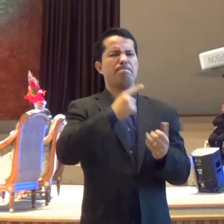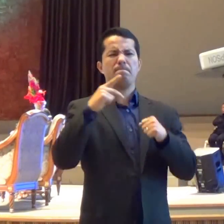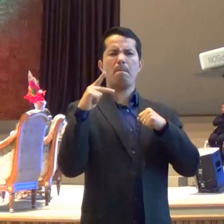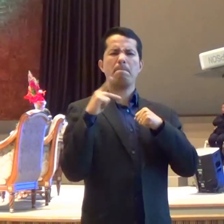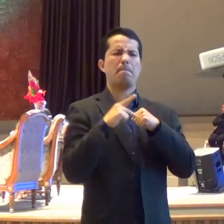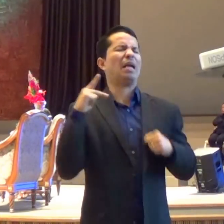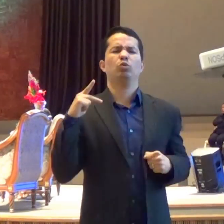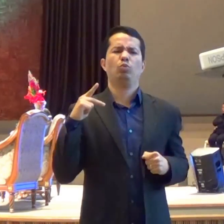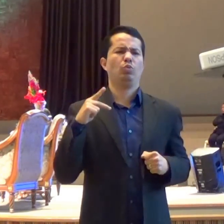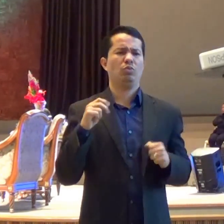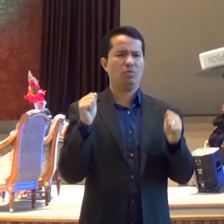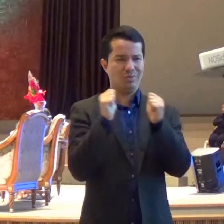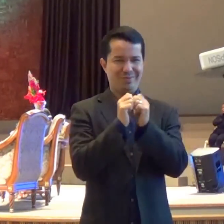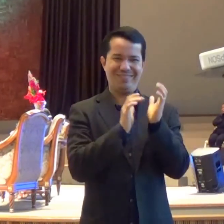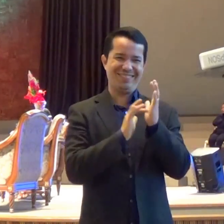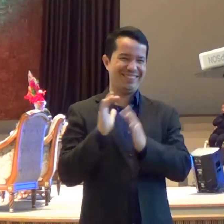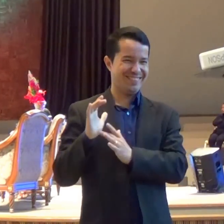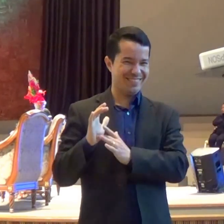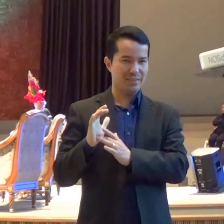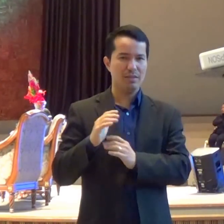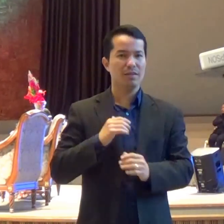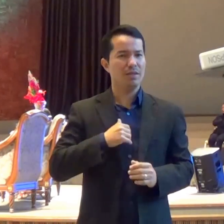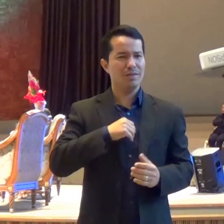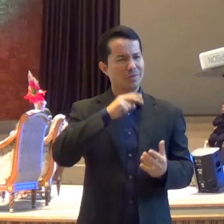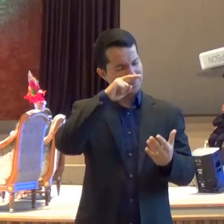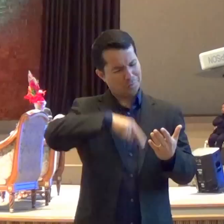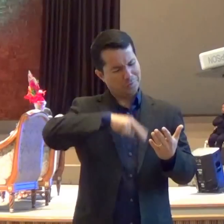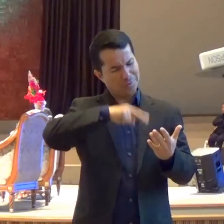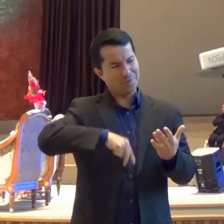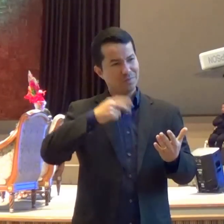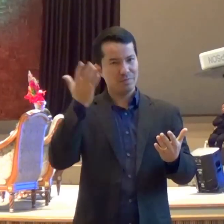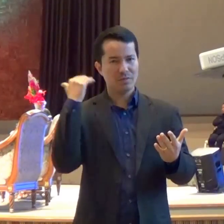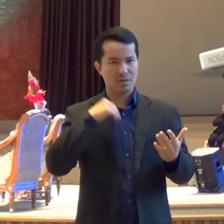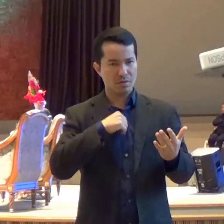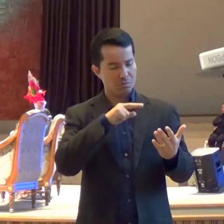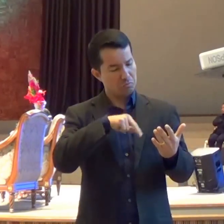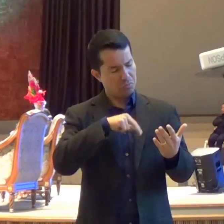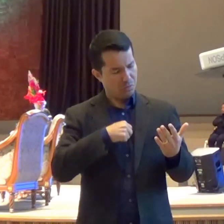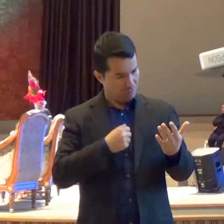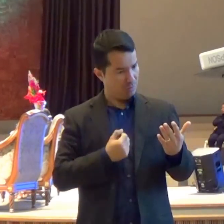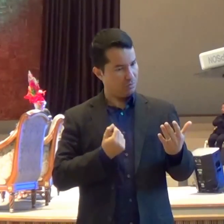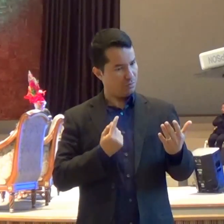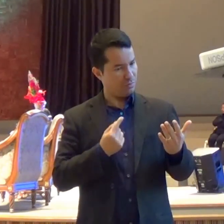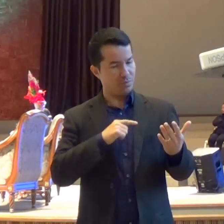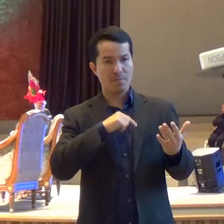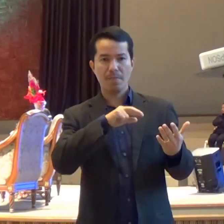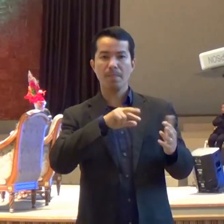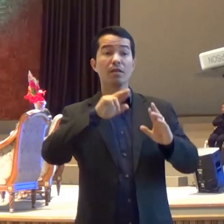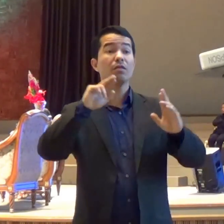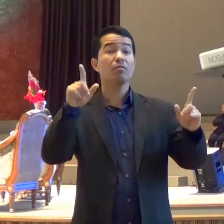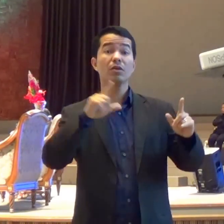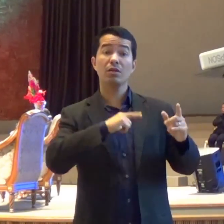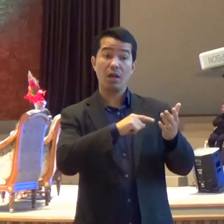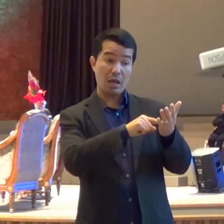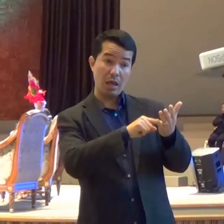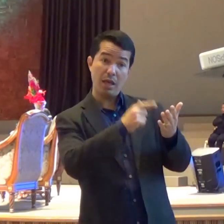Eu li Um Comentário Que eu achei Muito interessante A expressão Dessa pessoa Dizendo assim